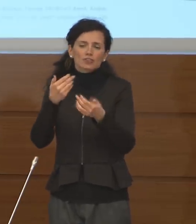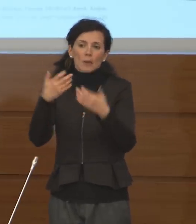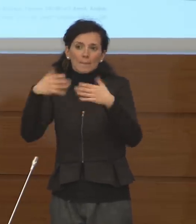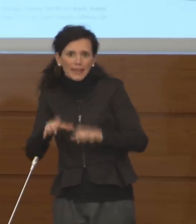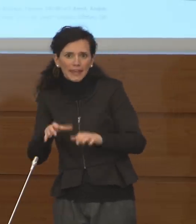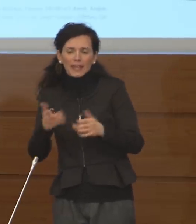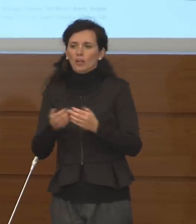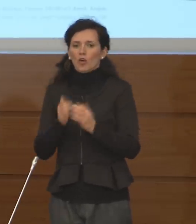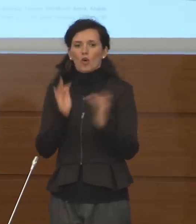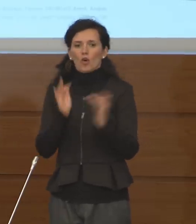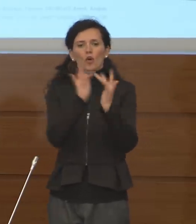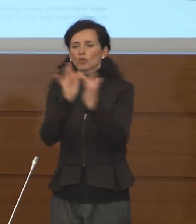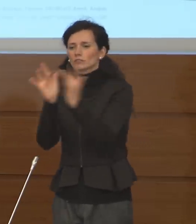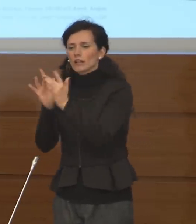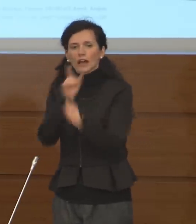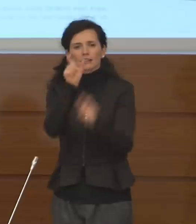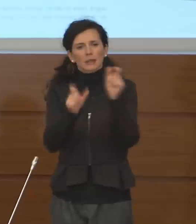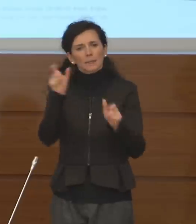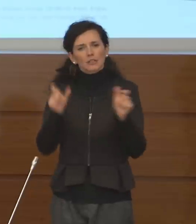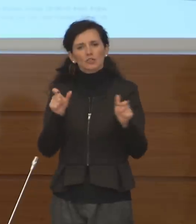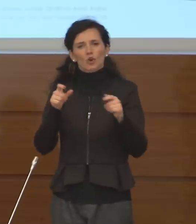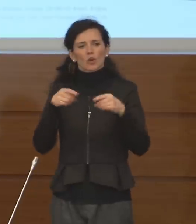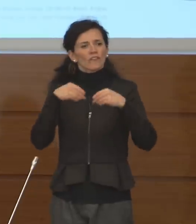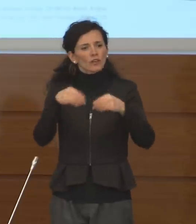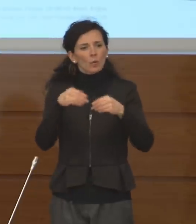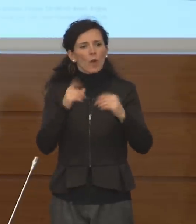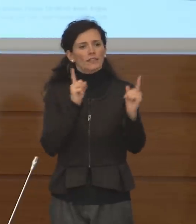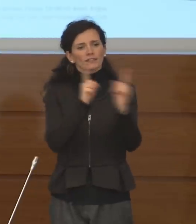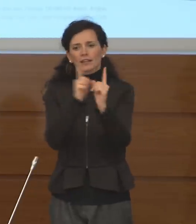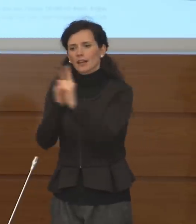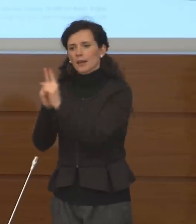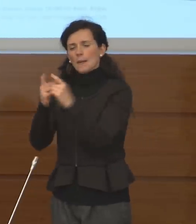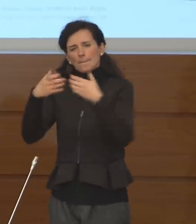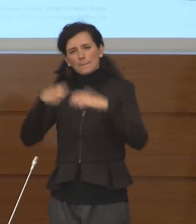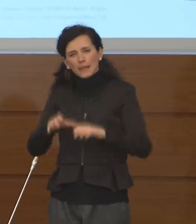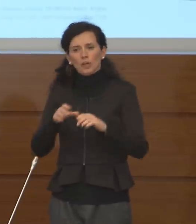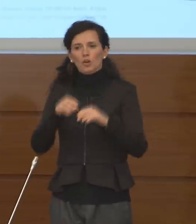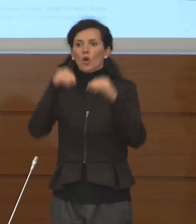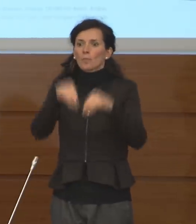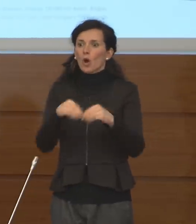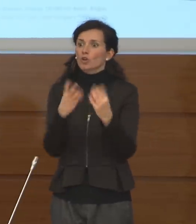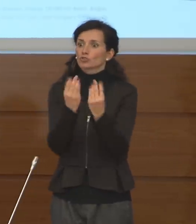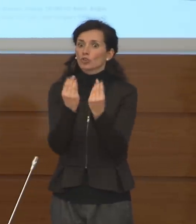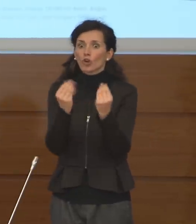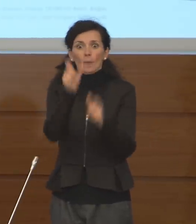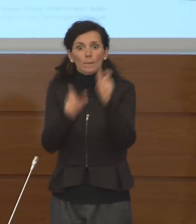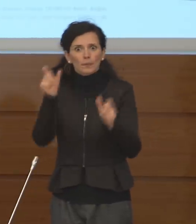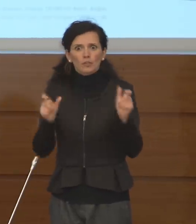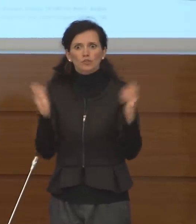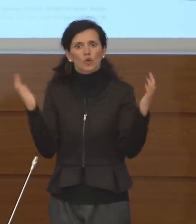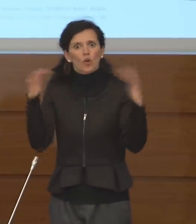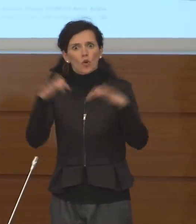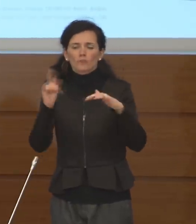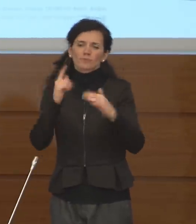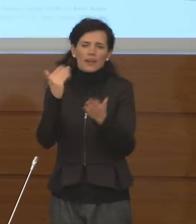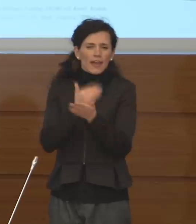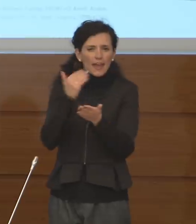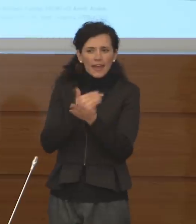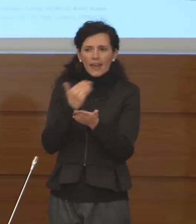occasioni di contatto, di frequentazione di persone che quindi luoghi affollati, persone che possono essere